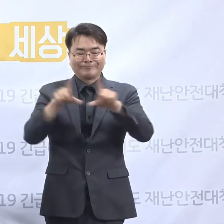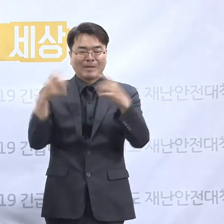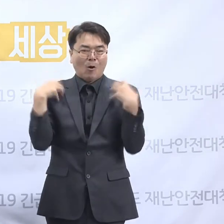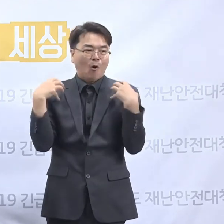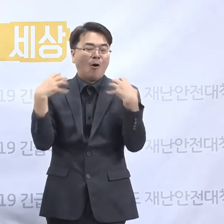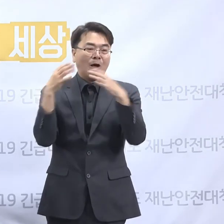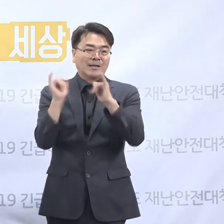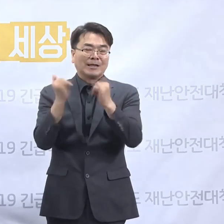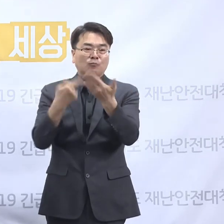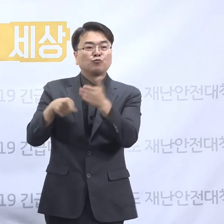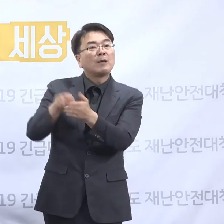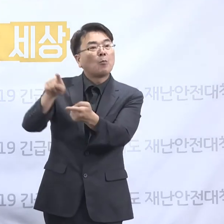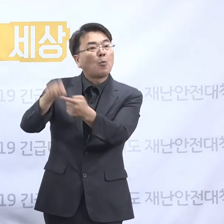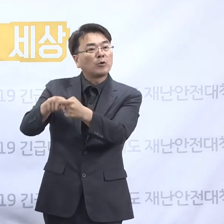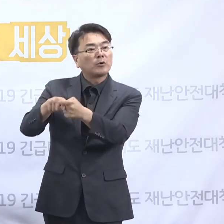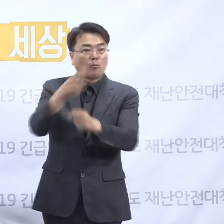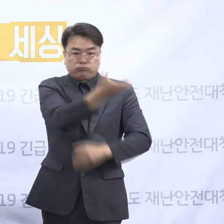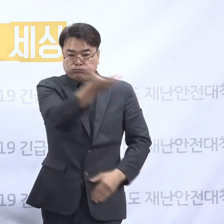지내시게 하였습니다.